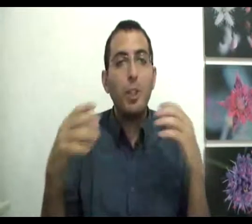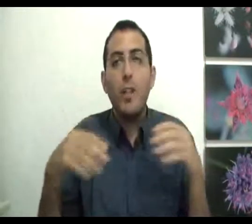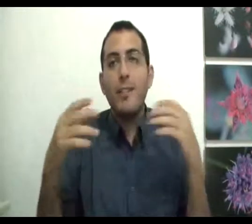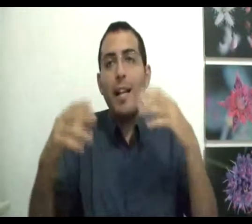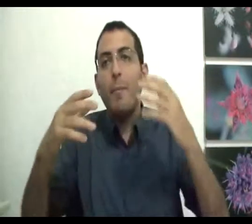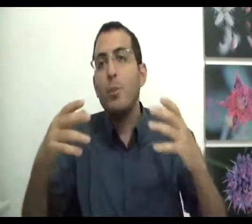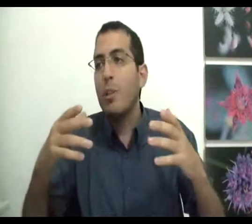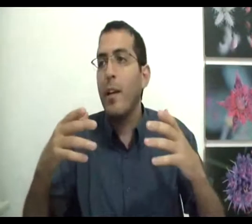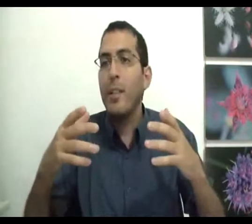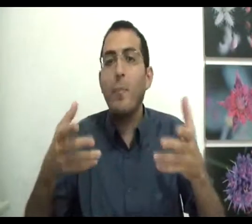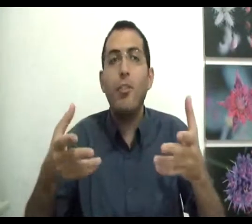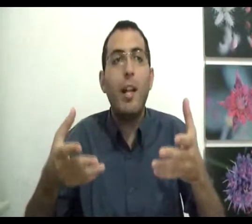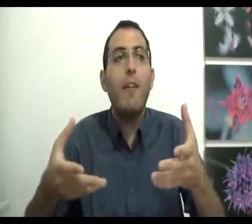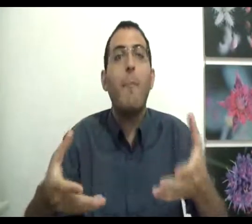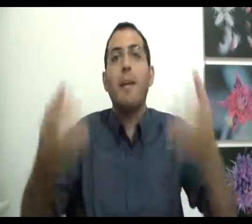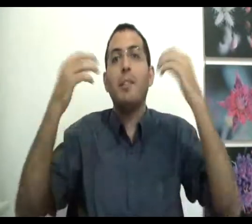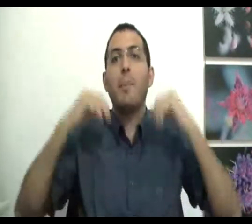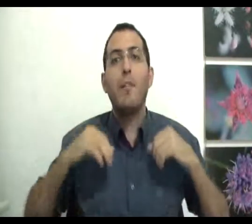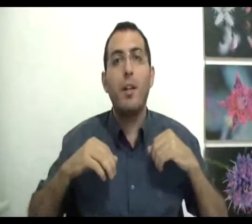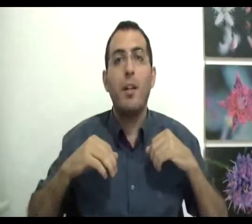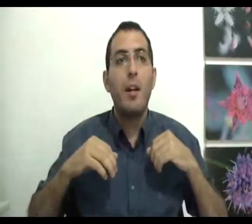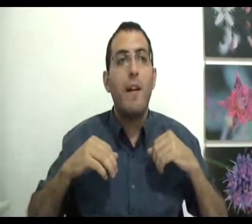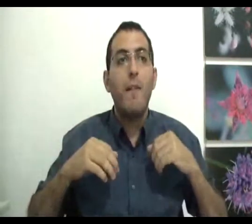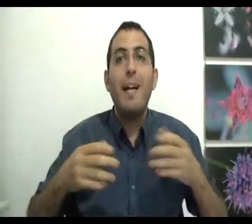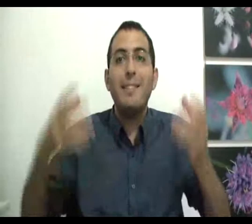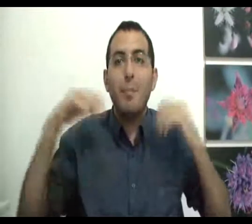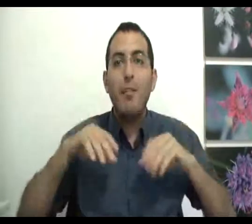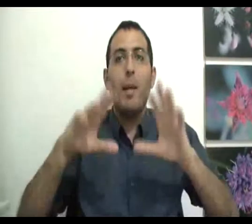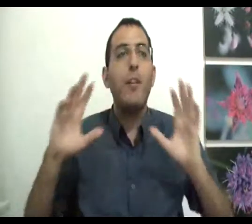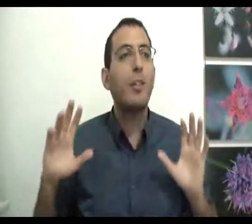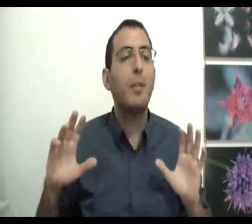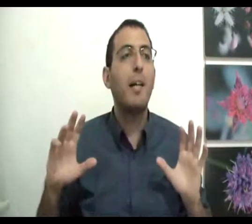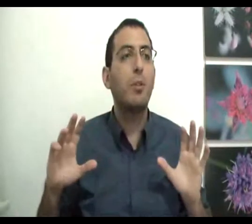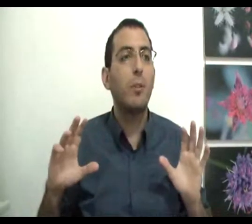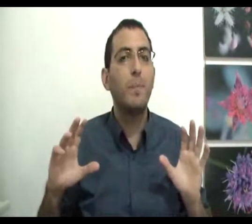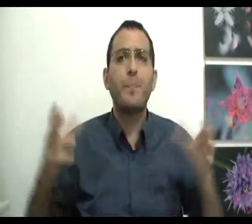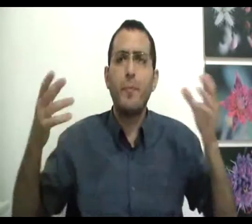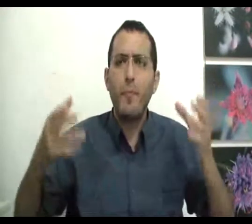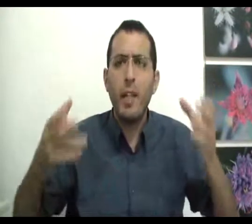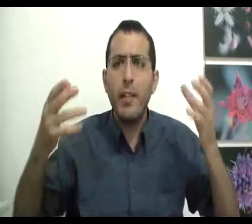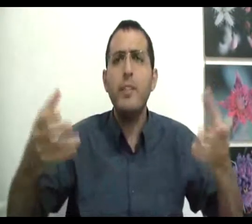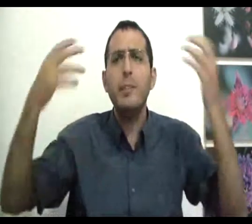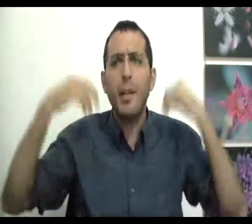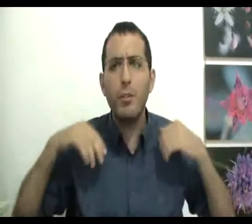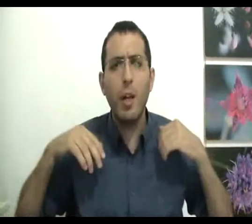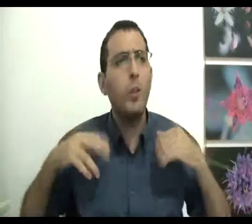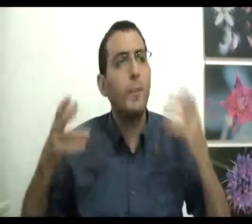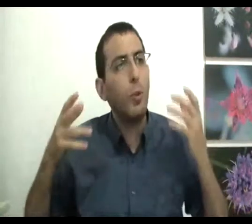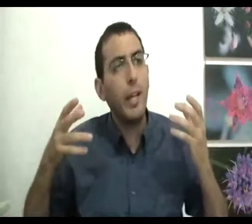שלא ניתן למה מציאות קיימת תמיד נשאר לגבל מה היה בסיבה לפני ומה הסיבה שבכלל יש את הסיבה הזאת נביא סיבה יותר קודמת אוקיי,